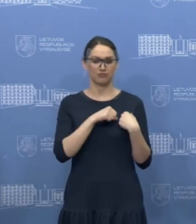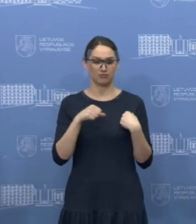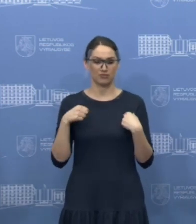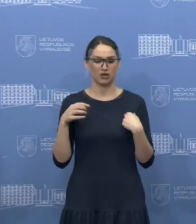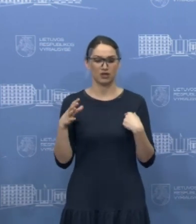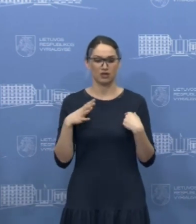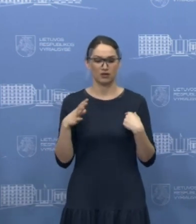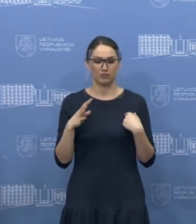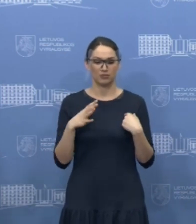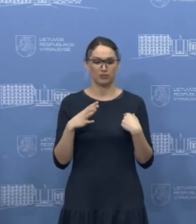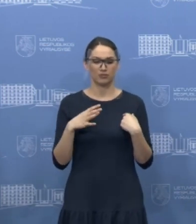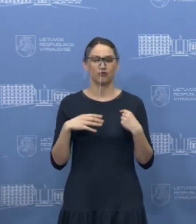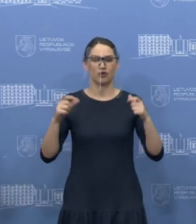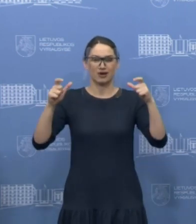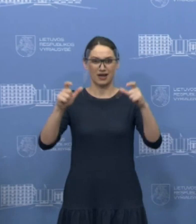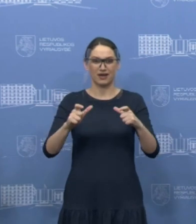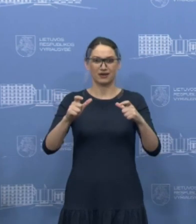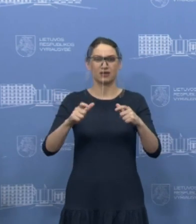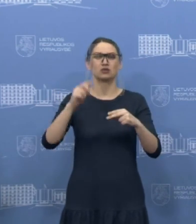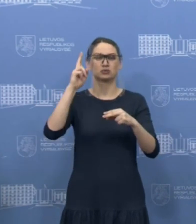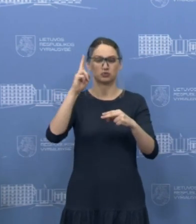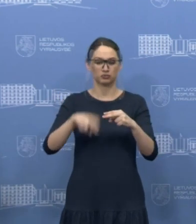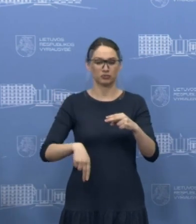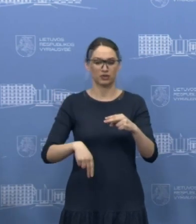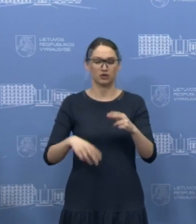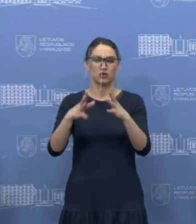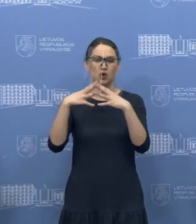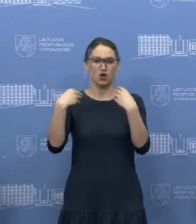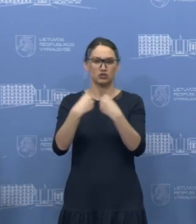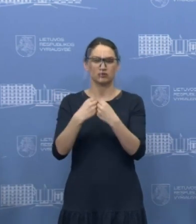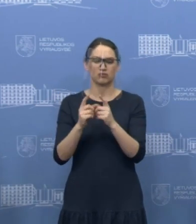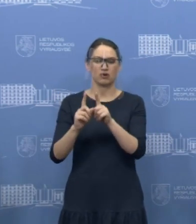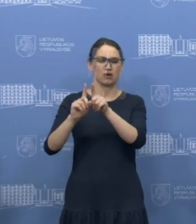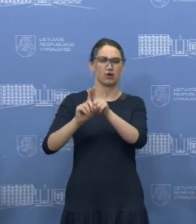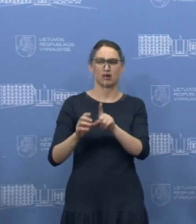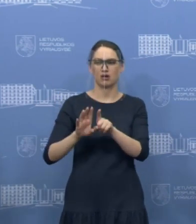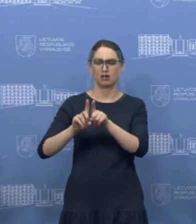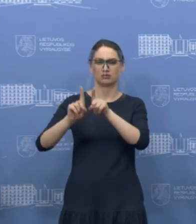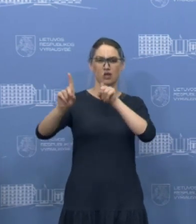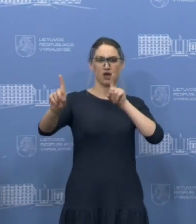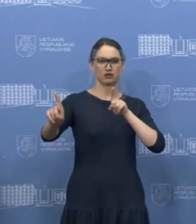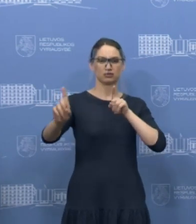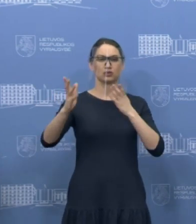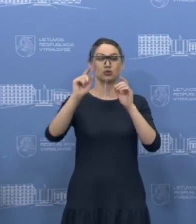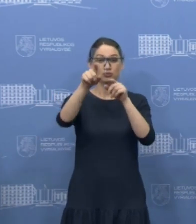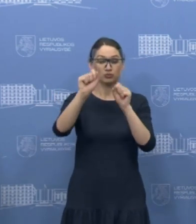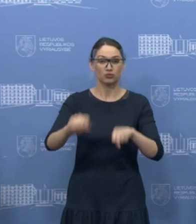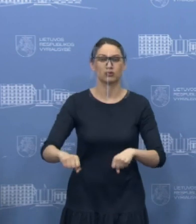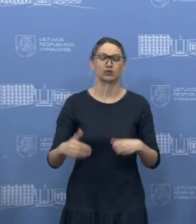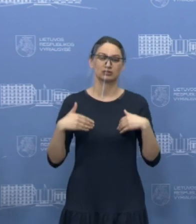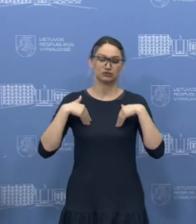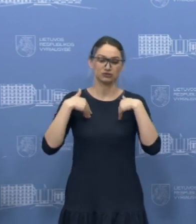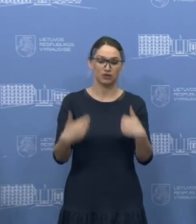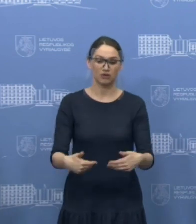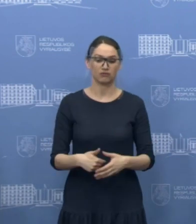karantino laikotarpiuje nusprendžiau gyventi atskirai nuo šeimos, esant galimybėj. Tikrai tą rekomenduoju padaryti ir jums,